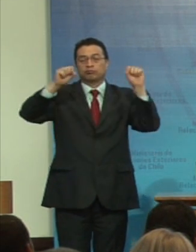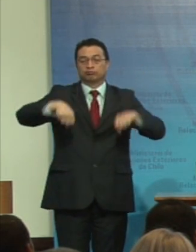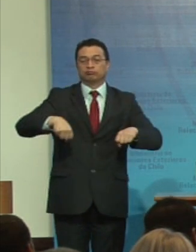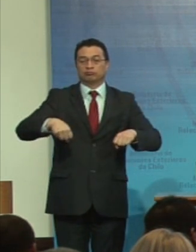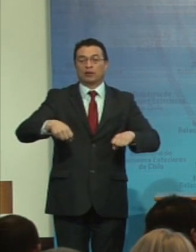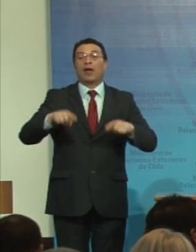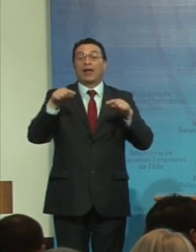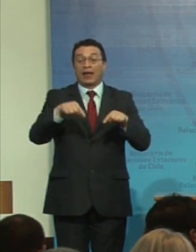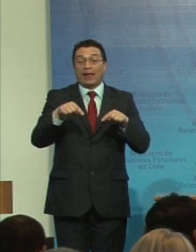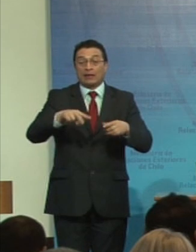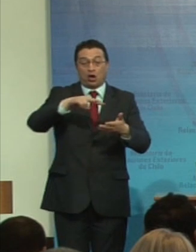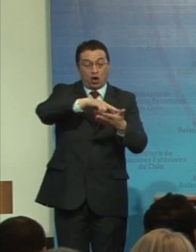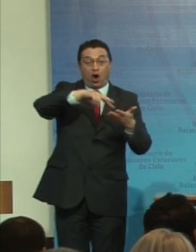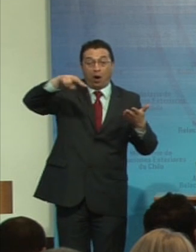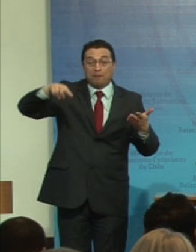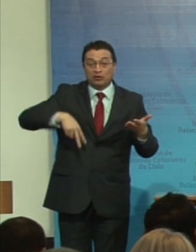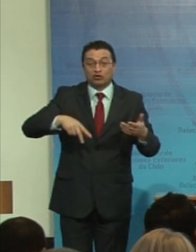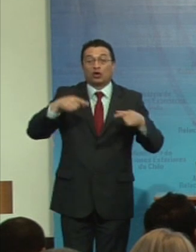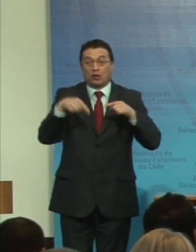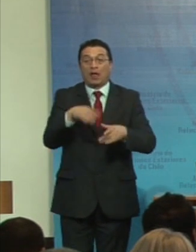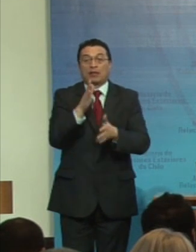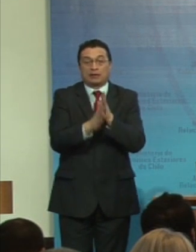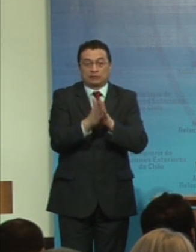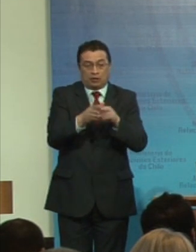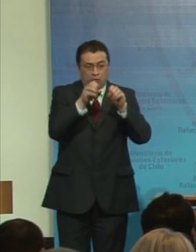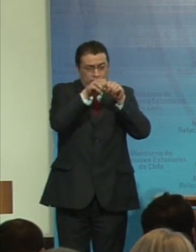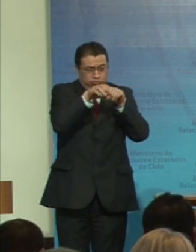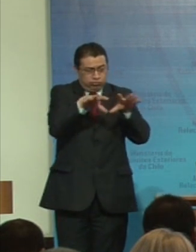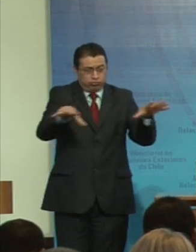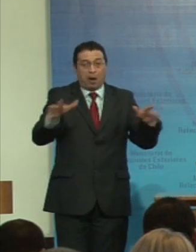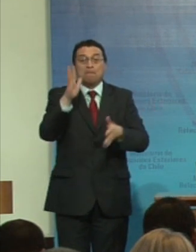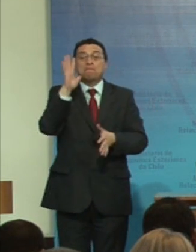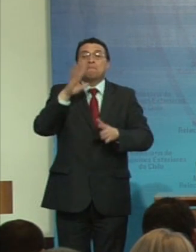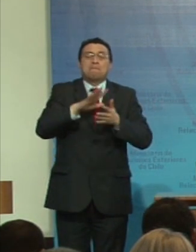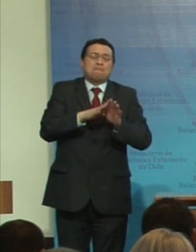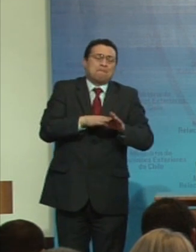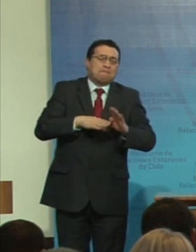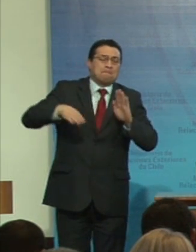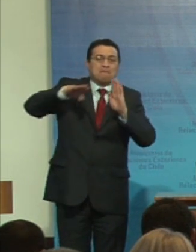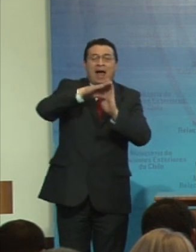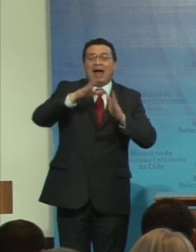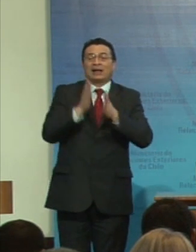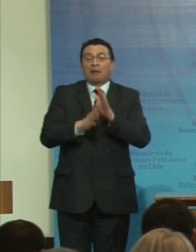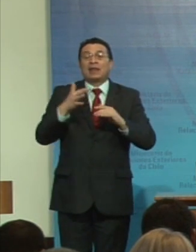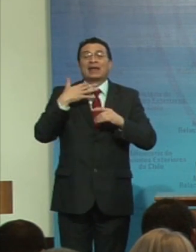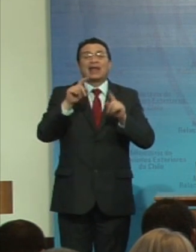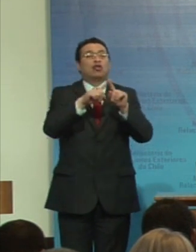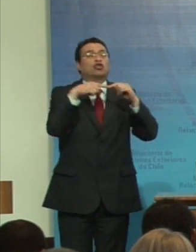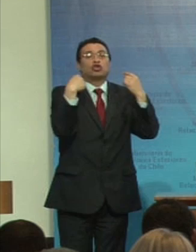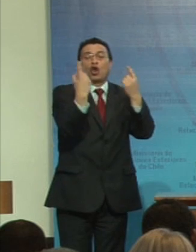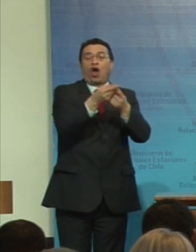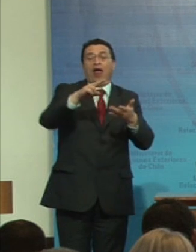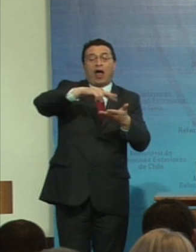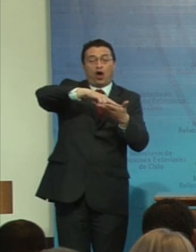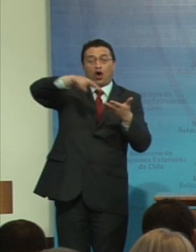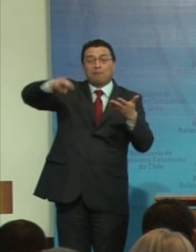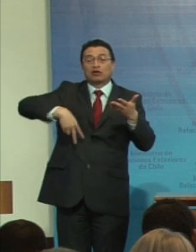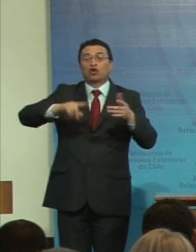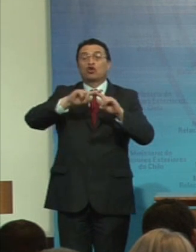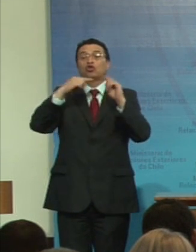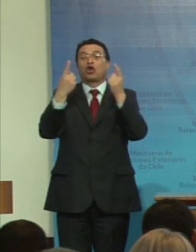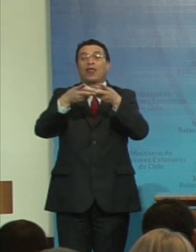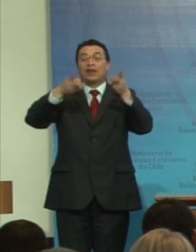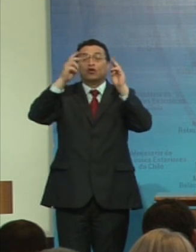esta convención ha tenido la velocidad de ratificación más rápida de todas las convenciones en derechos humanos en el mundo,